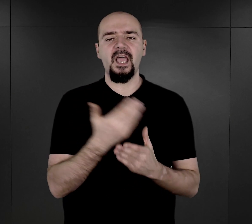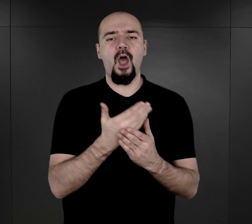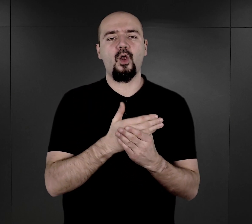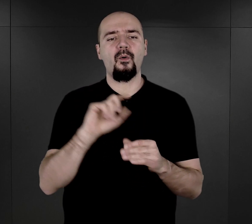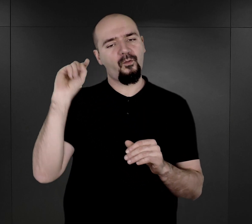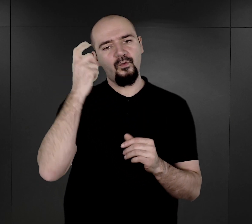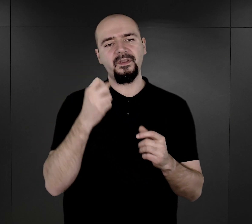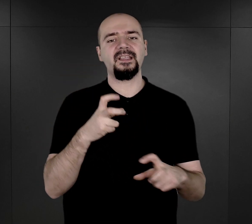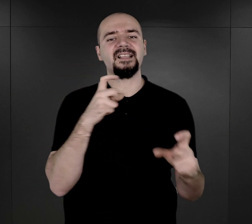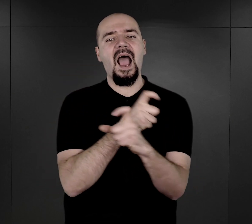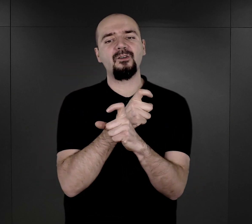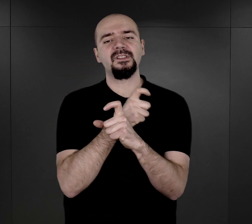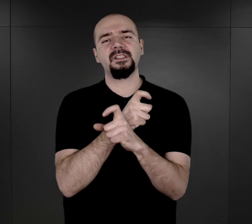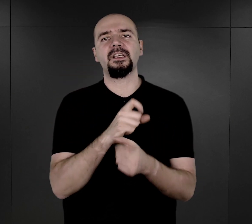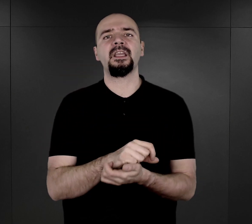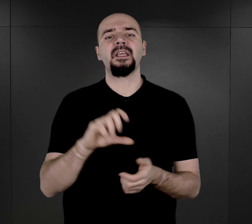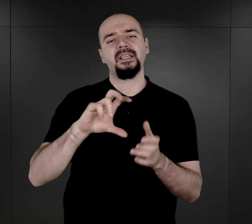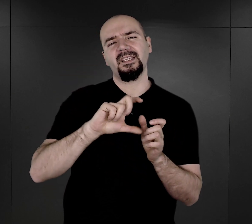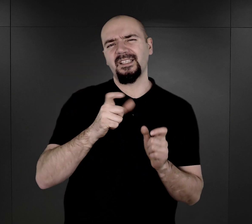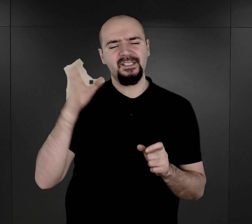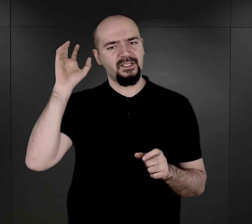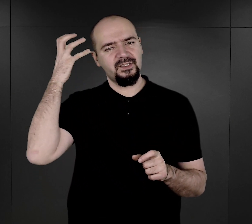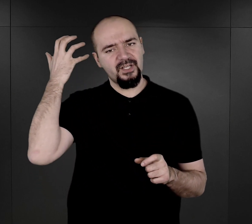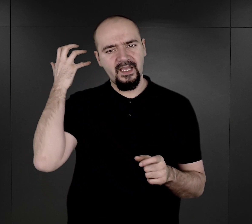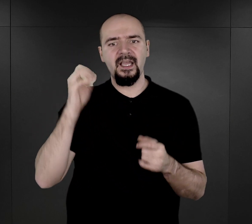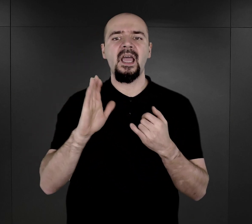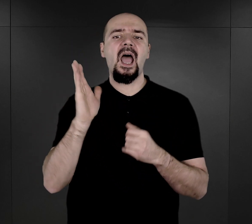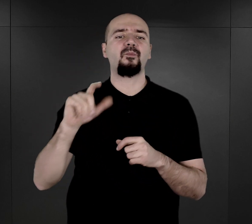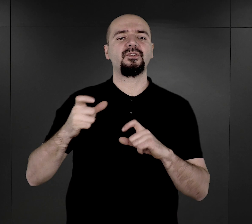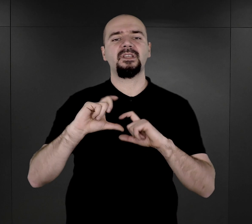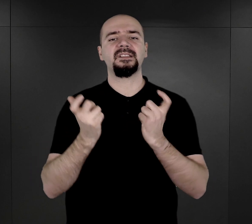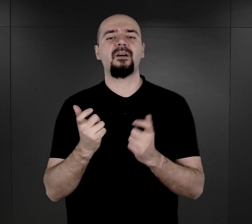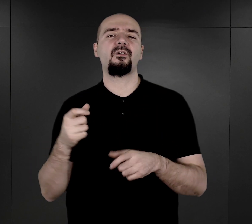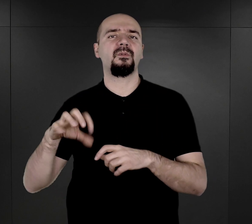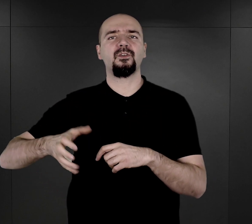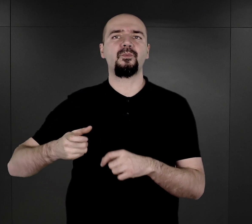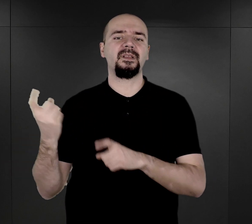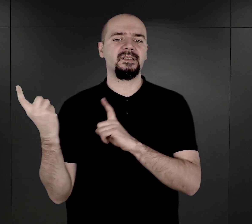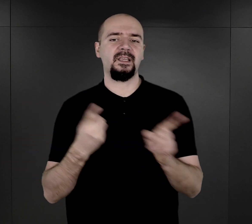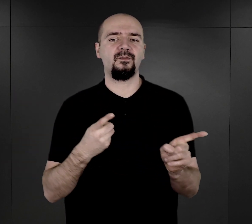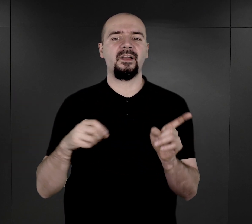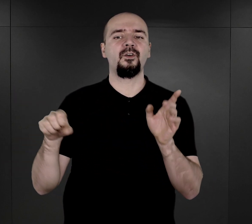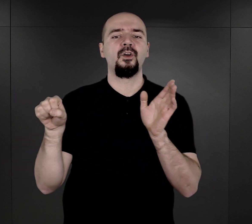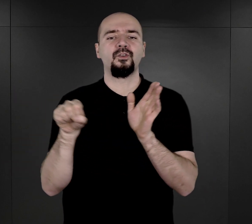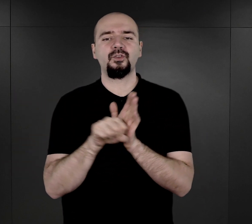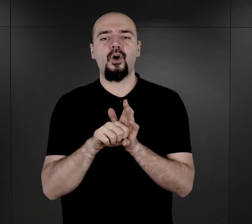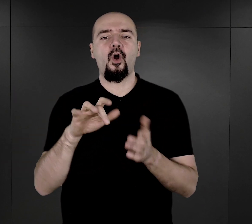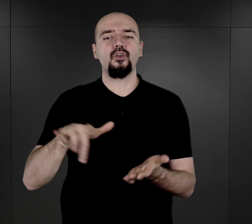protektoratu Czech i Moraw. I później całą tą grupę skierowano na zagładę do ośrodka Kulmhoff.